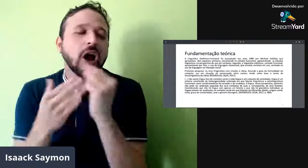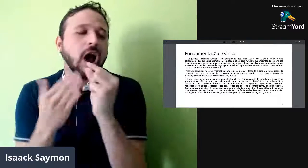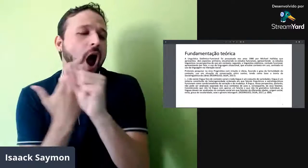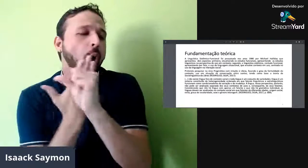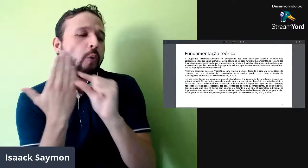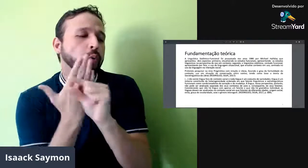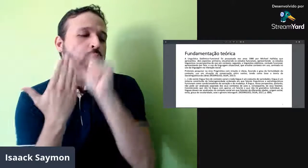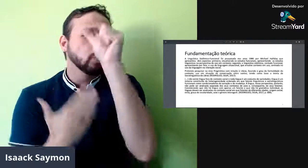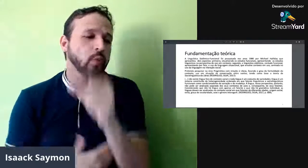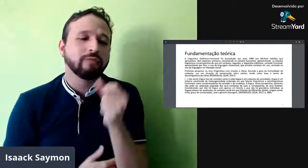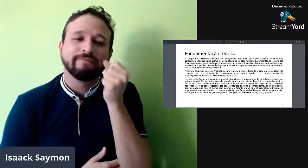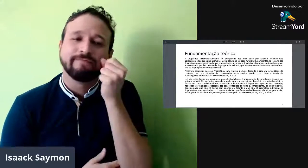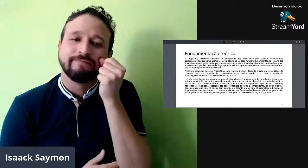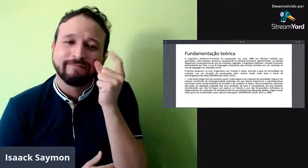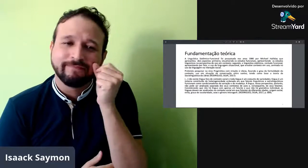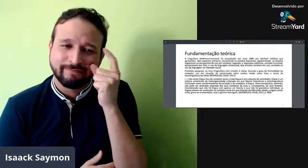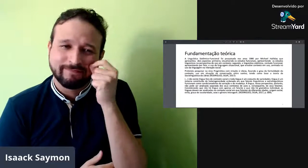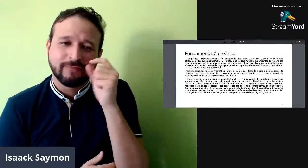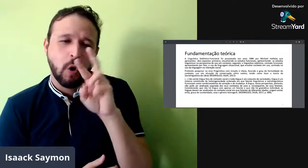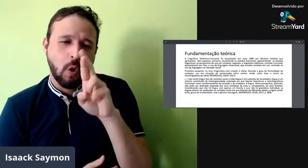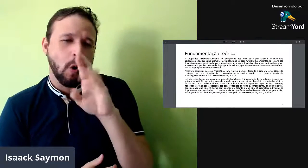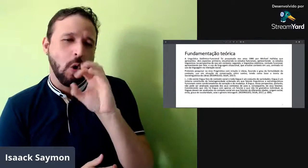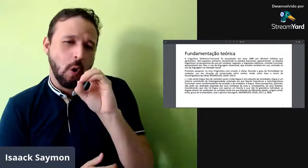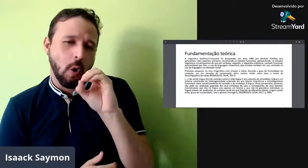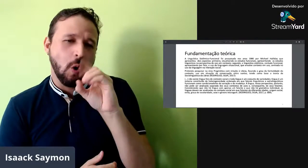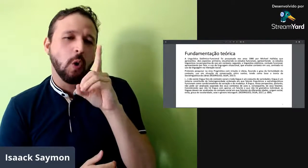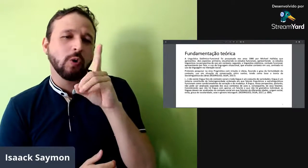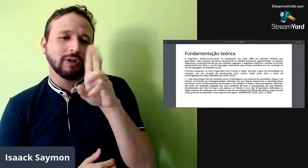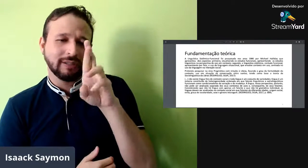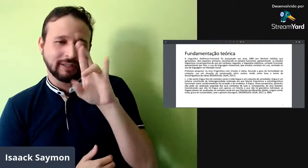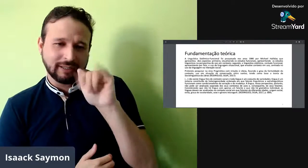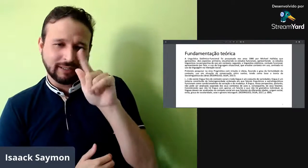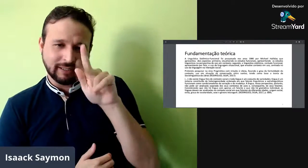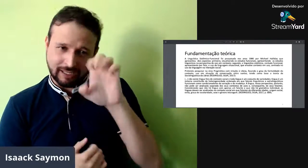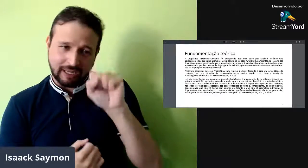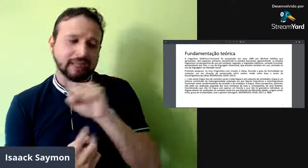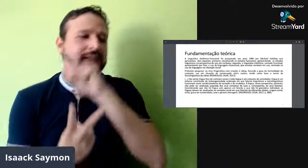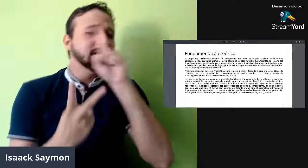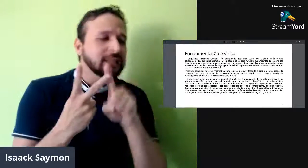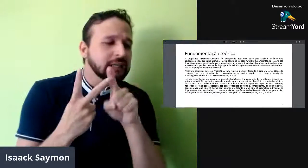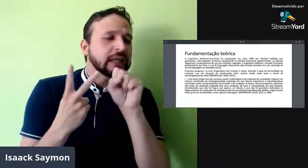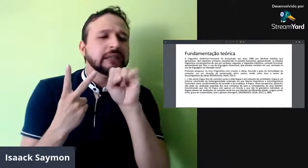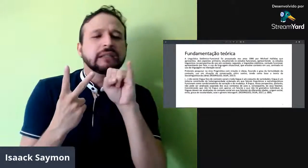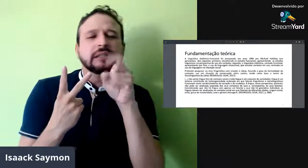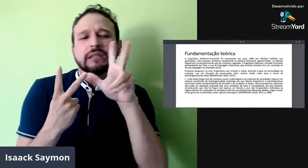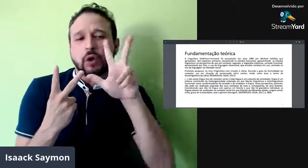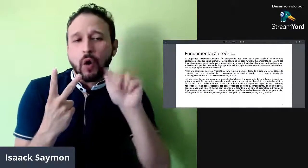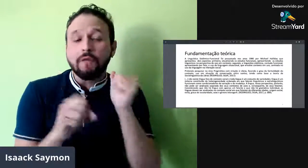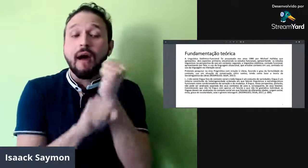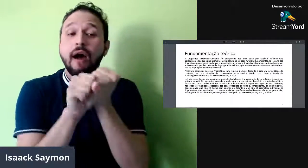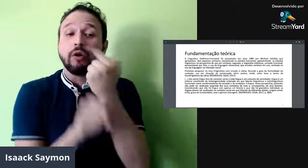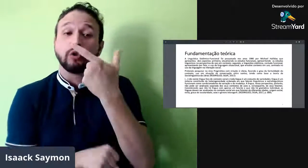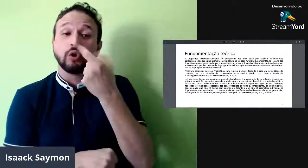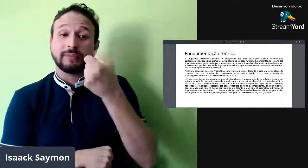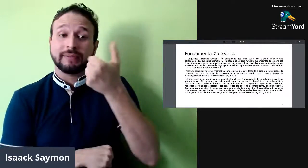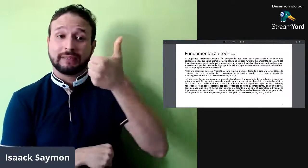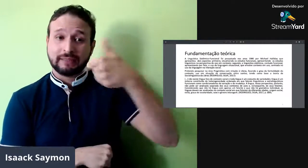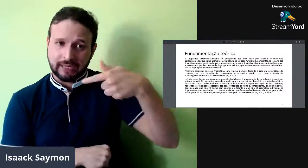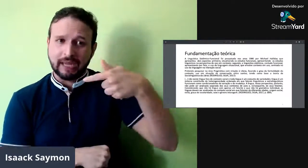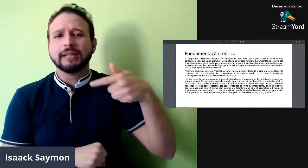com base, sim, na teoria da sociolinguística da Libras, segundo o que Rodrigues Silva, no ano